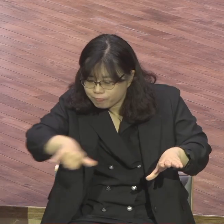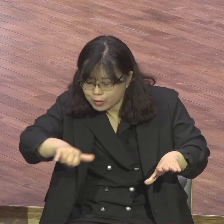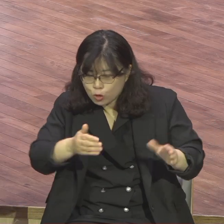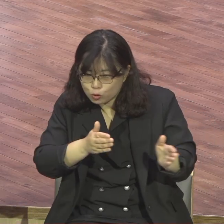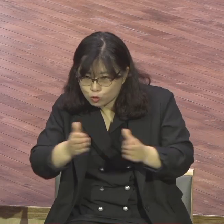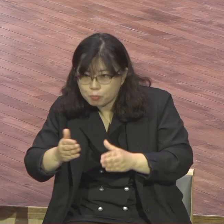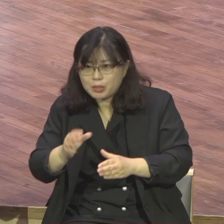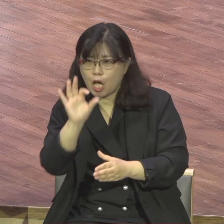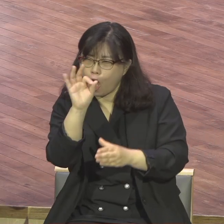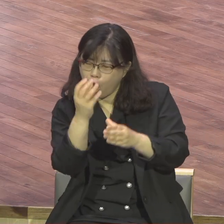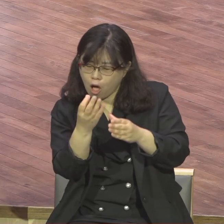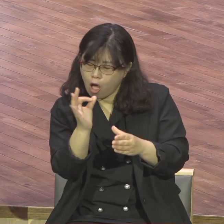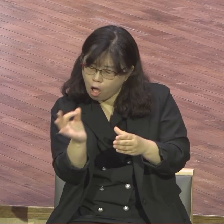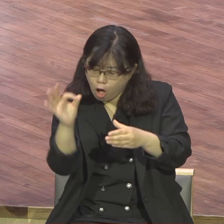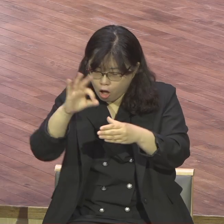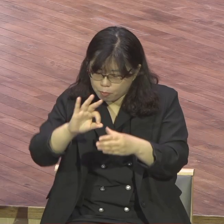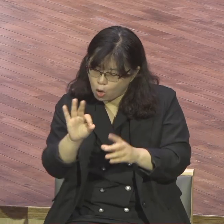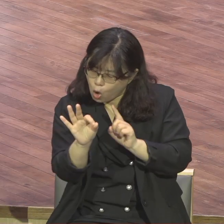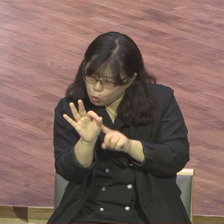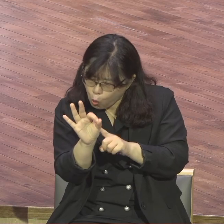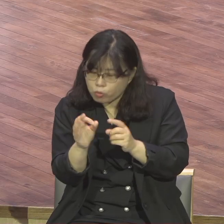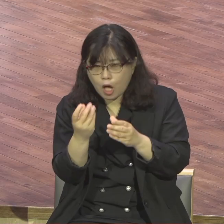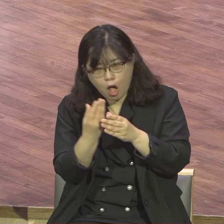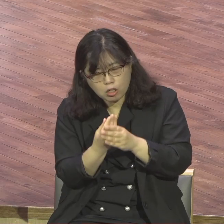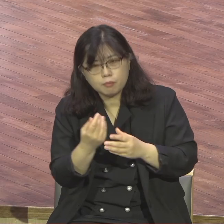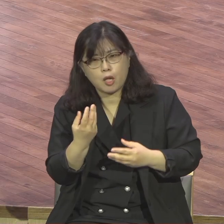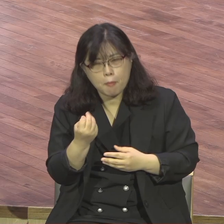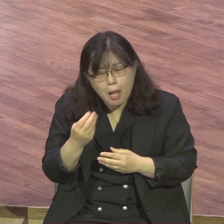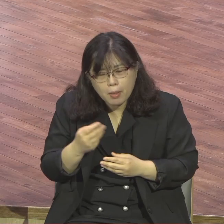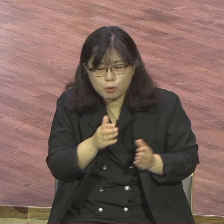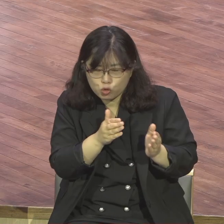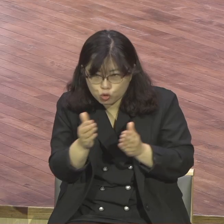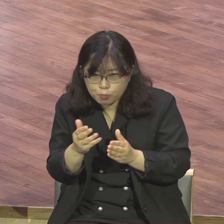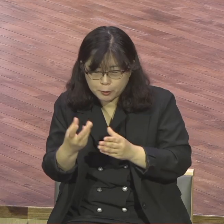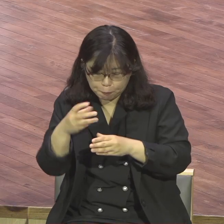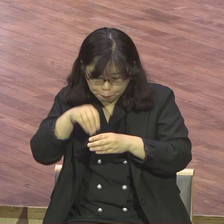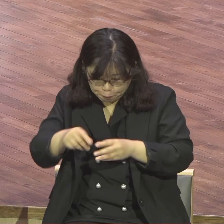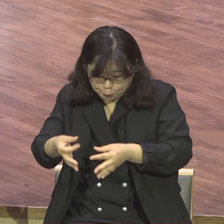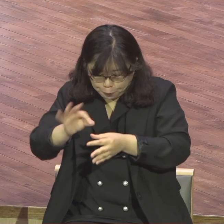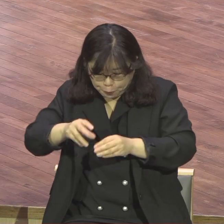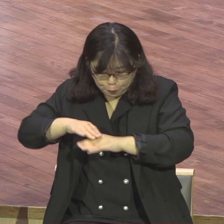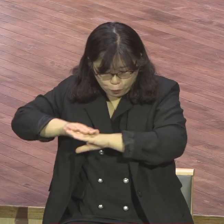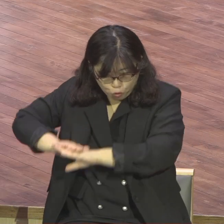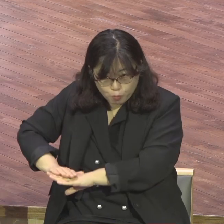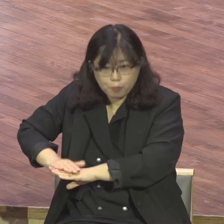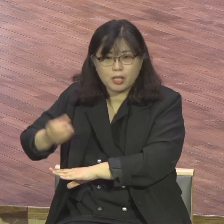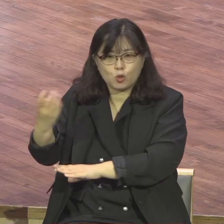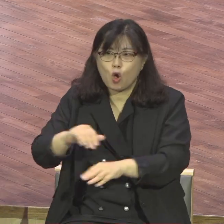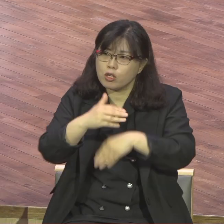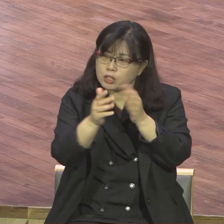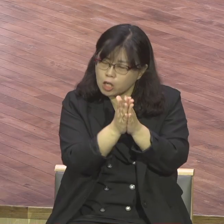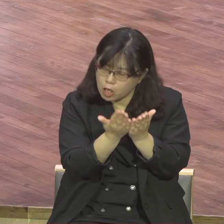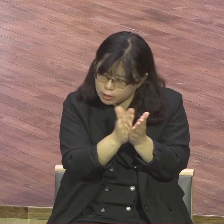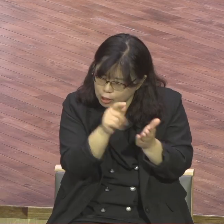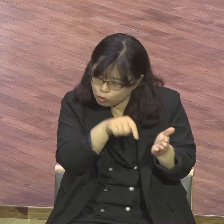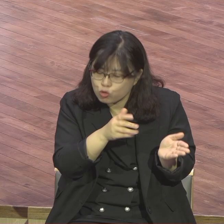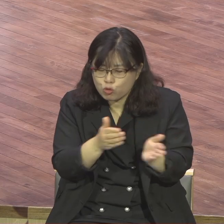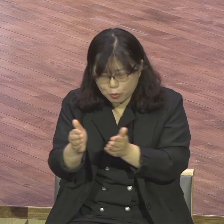토요일이에요 아멘 주일을 주면 토요일에 주말 드라마 주말 영화 그걸 보다가